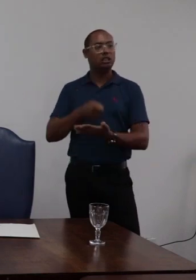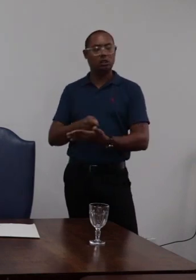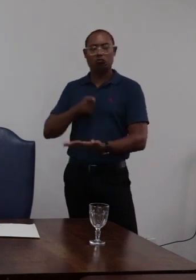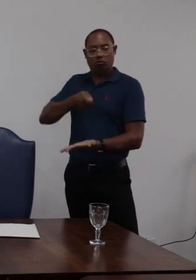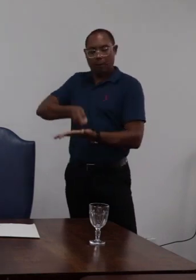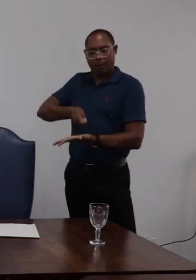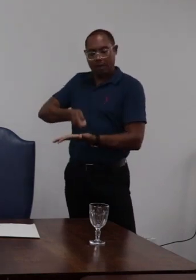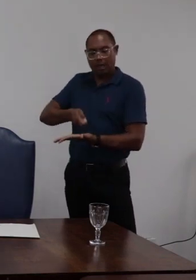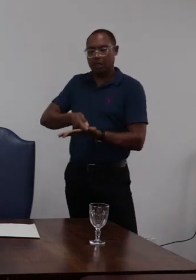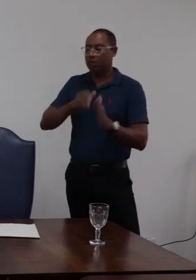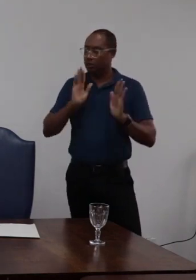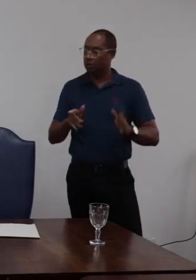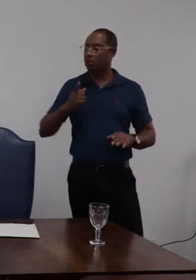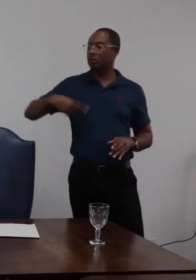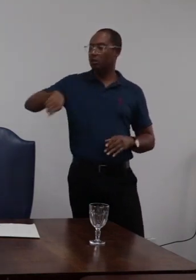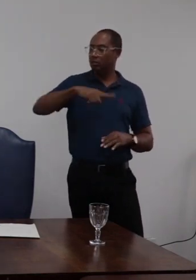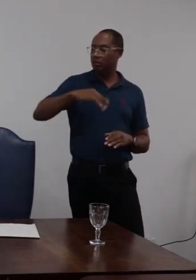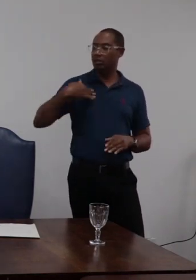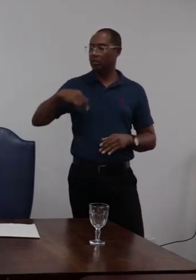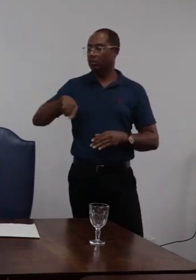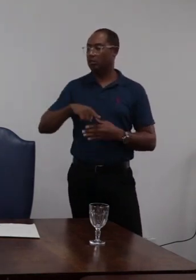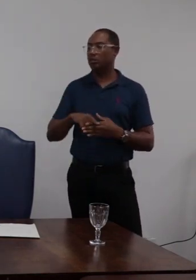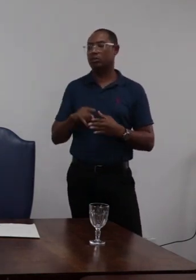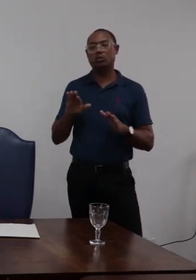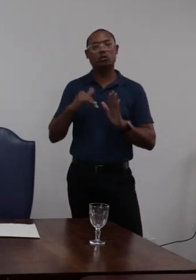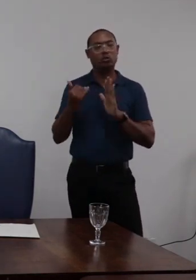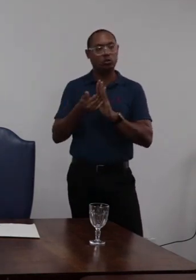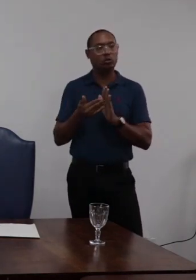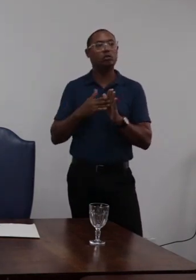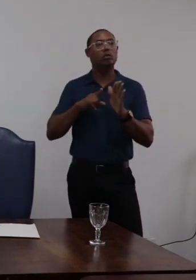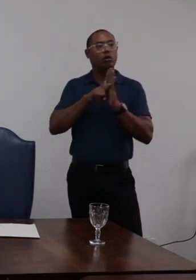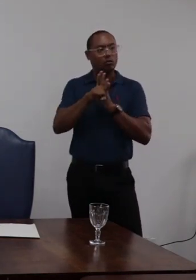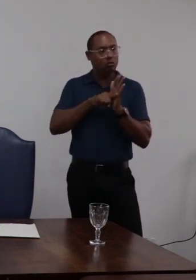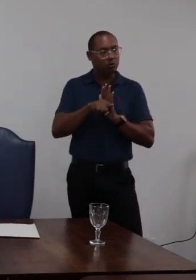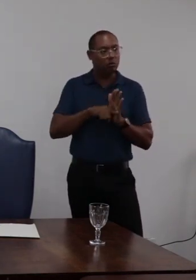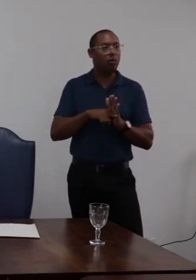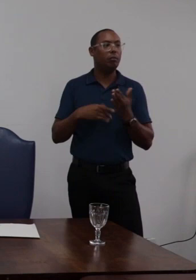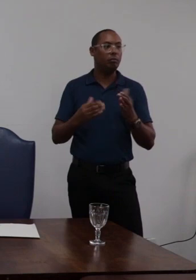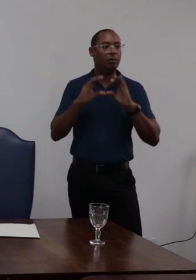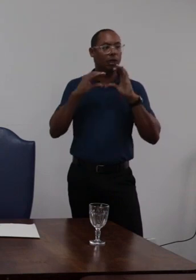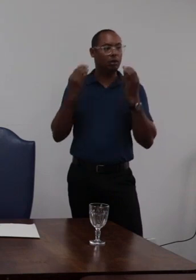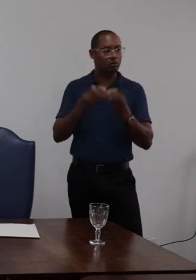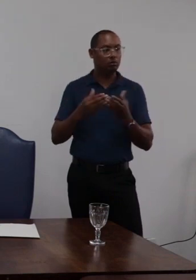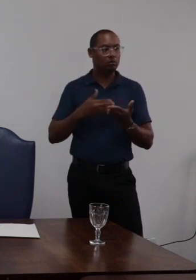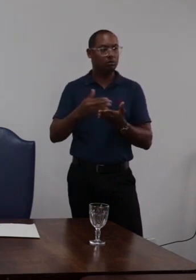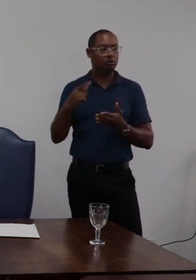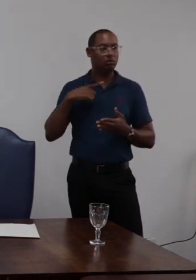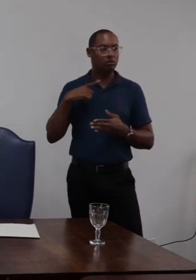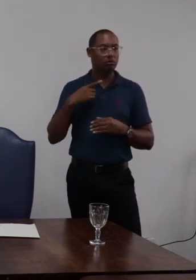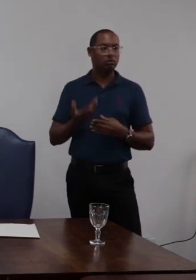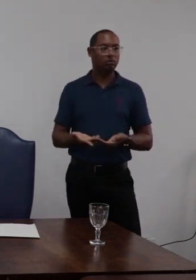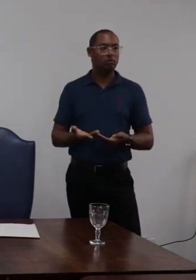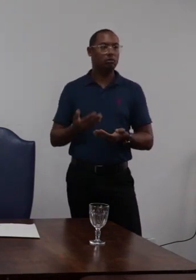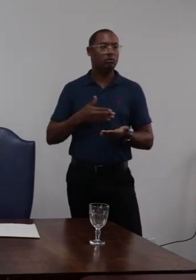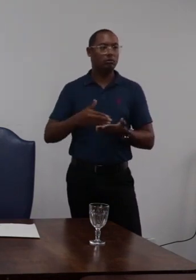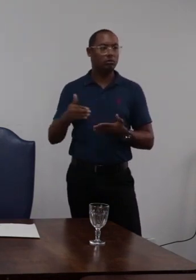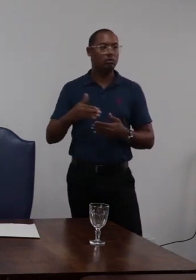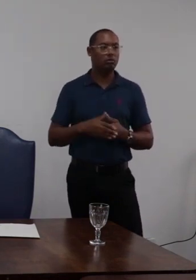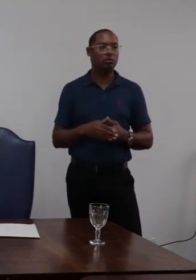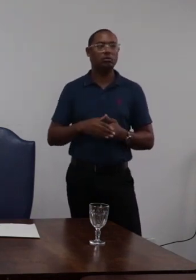penalidade o nosso entendimento os elementos que foram apurados pela comissão levam a uma